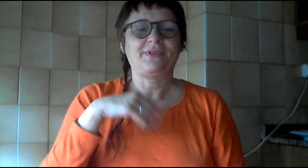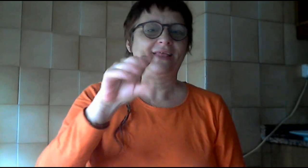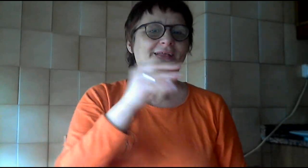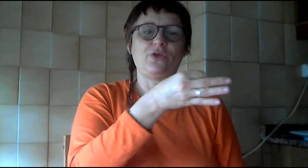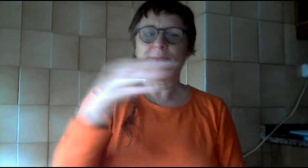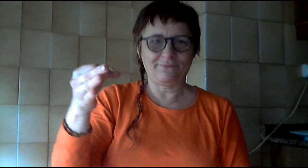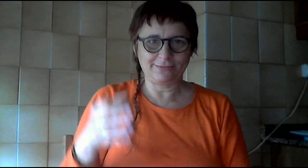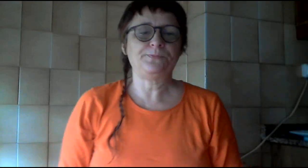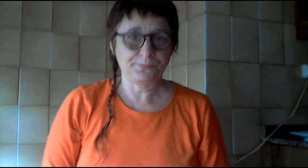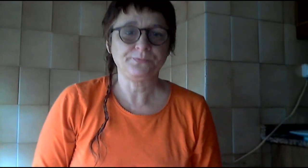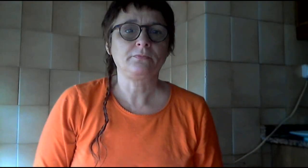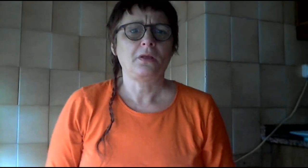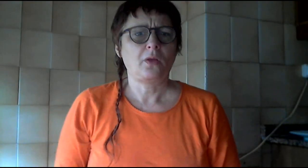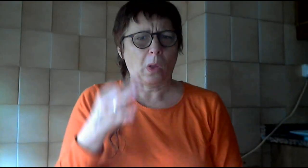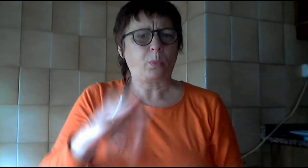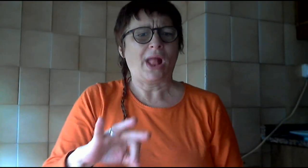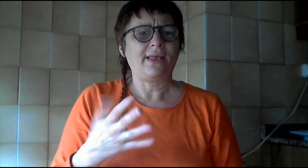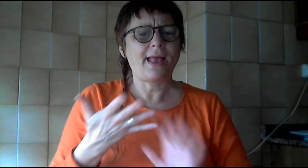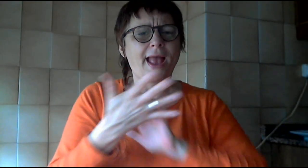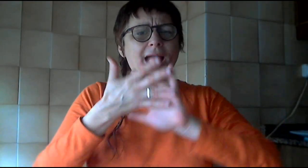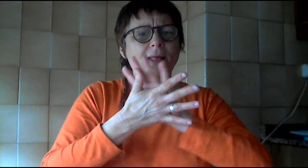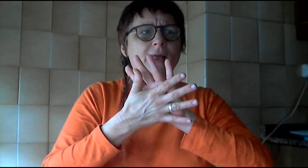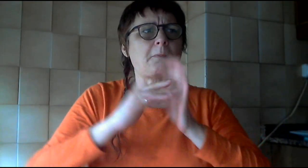Tienes copa. DijDie! ¡Oh!